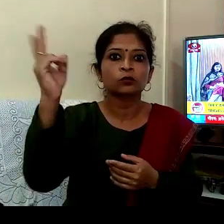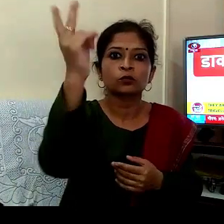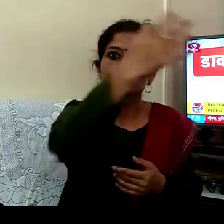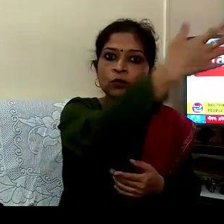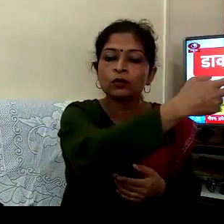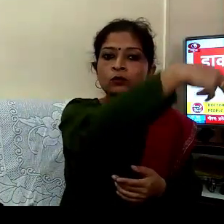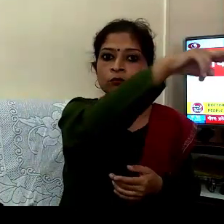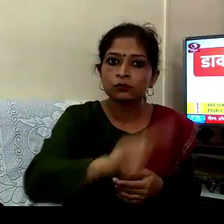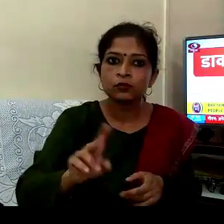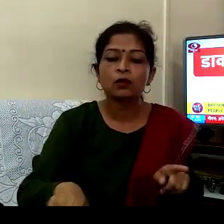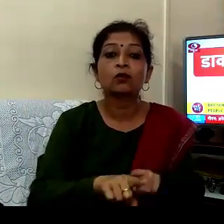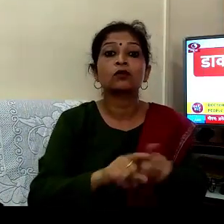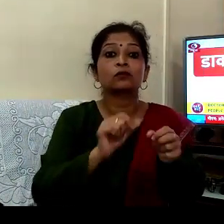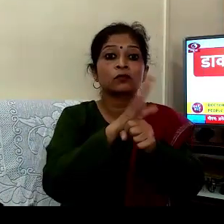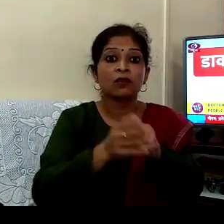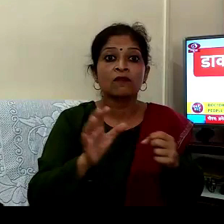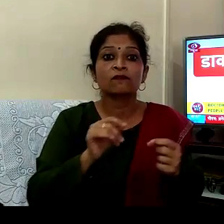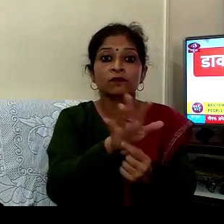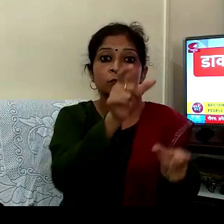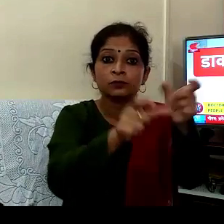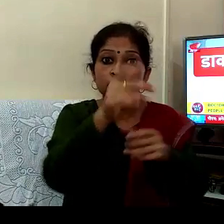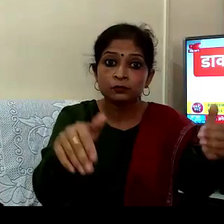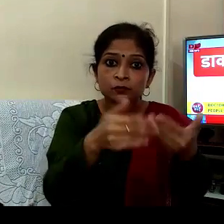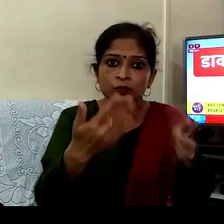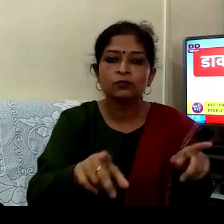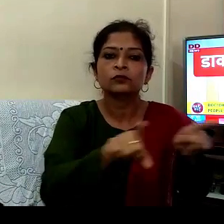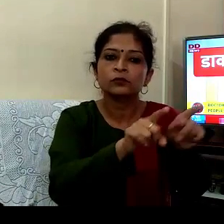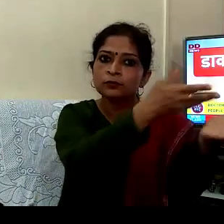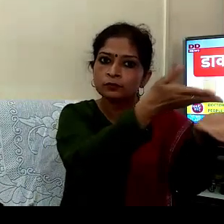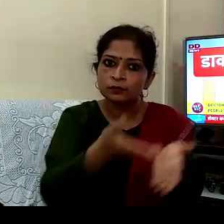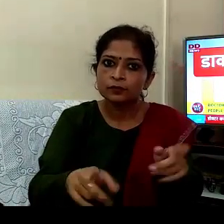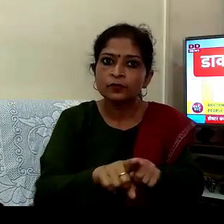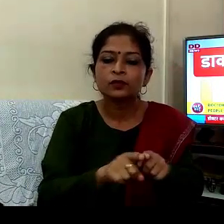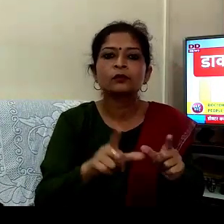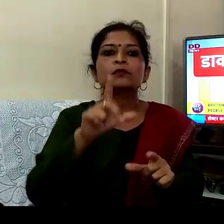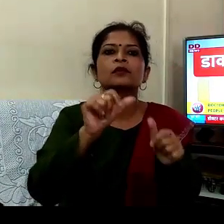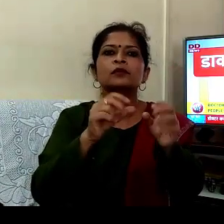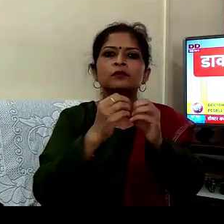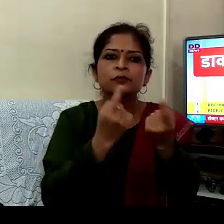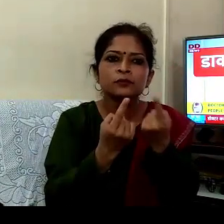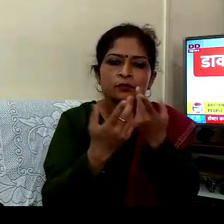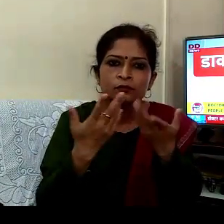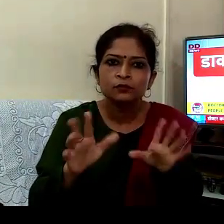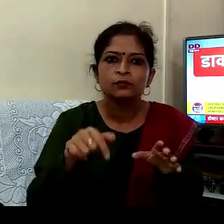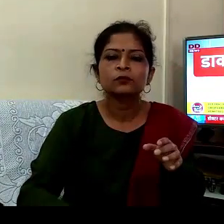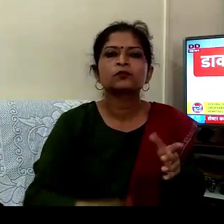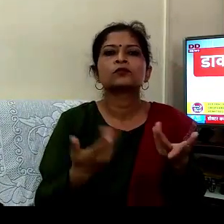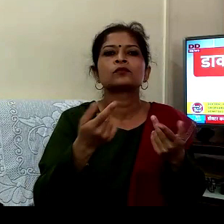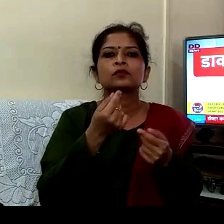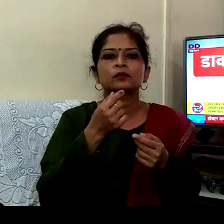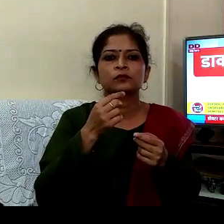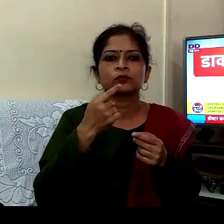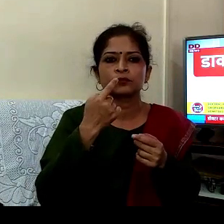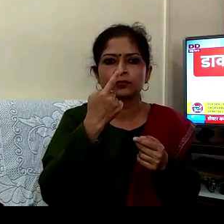کونٹیکٹ میں آئے ہیں آئیسے لوگوں کا اثر ہم سواب لے رہے ہیں نیزو فرینجل سواب لے رہے ہیں نیزل سواب لے رہے ہیں اور نیزل سواب کا